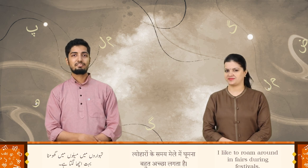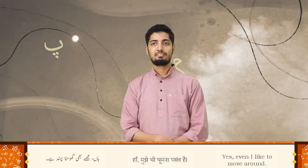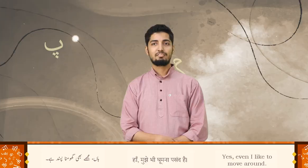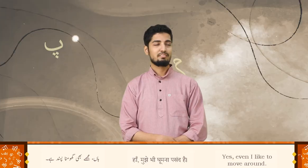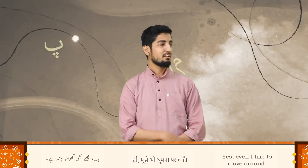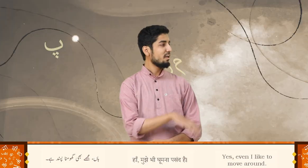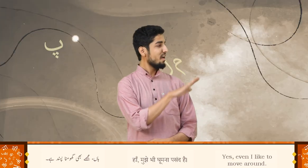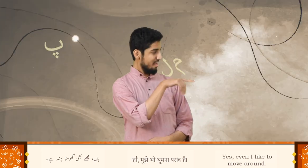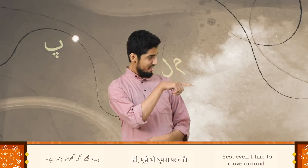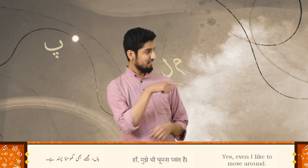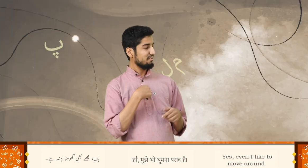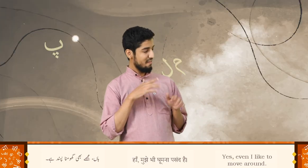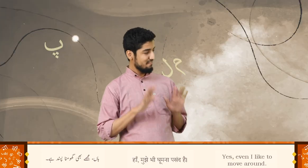ہاں مجھے بھی گھومنا پسند ہے